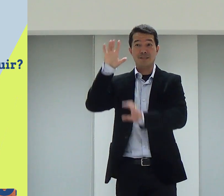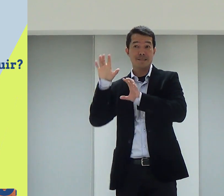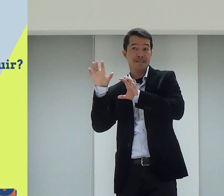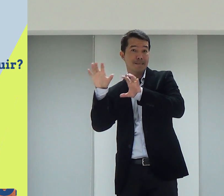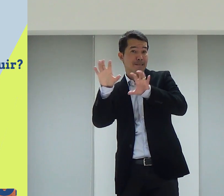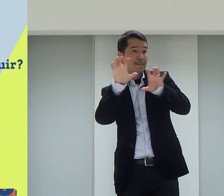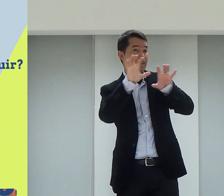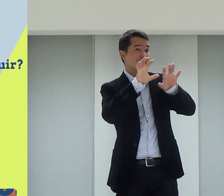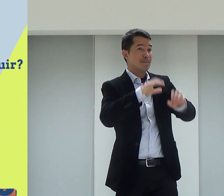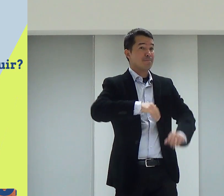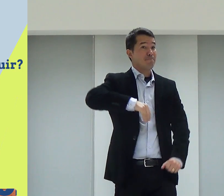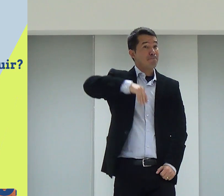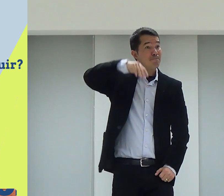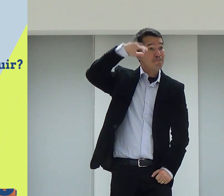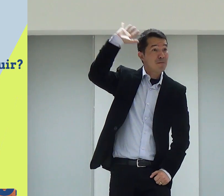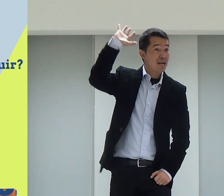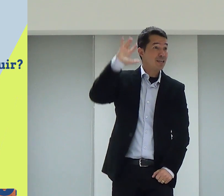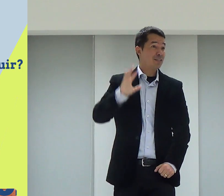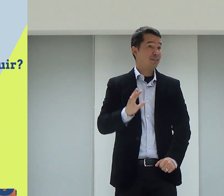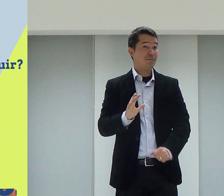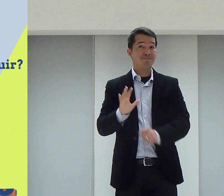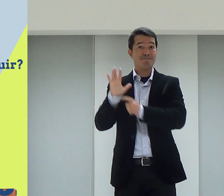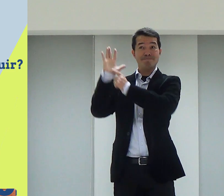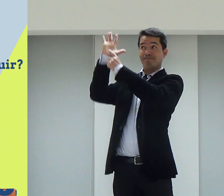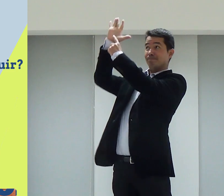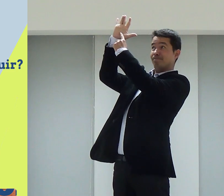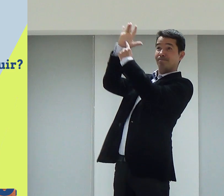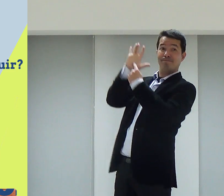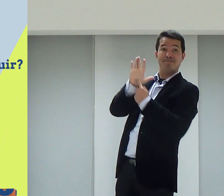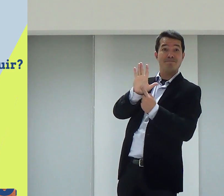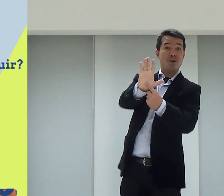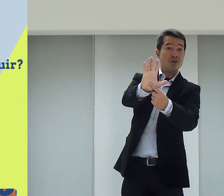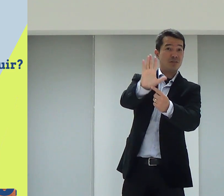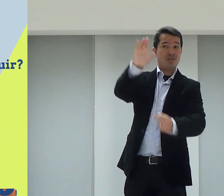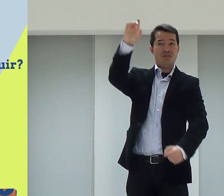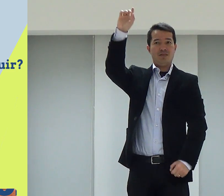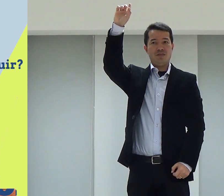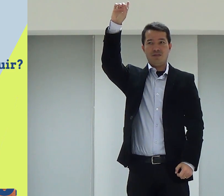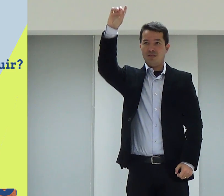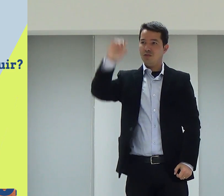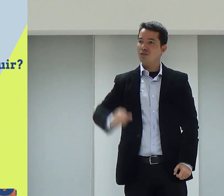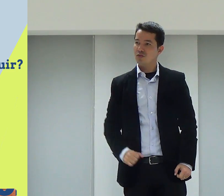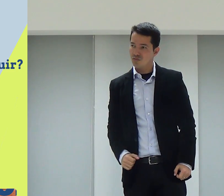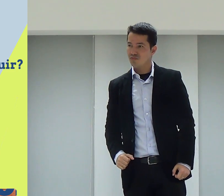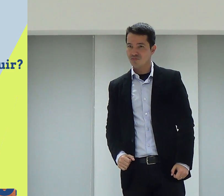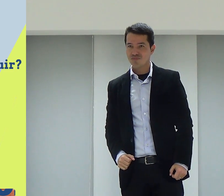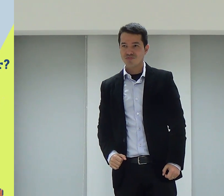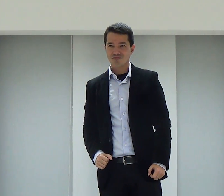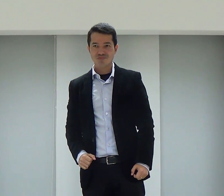Ministério mais bonito, que possa influenciar nas pessoas, que possa trazer as revelações de Deus.